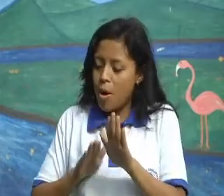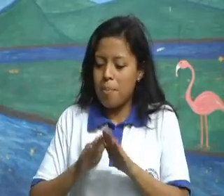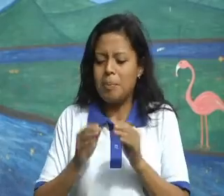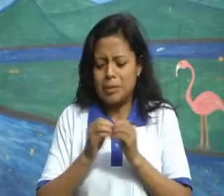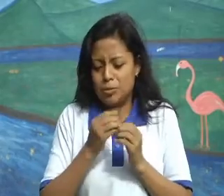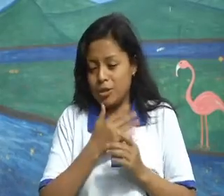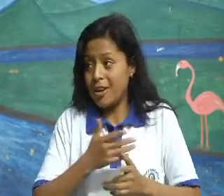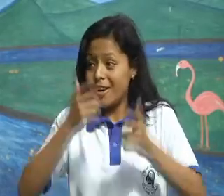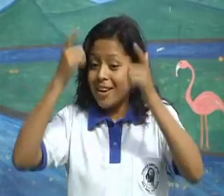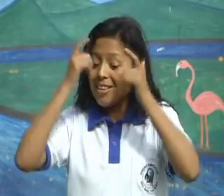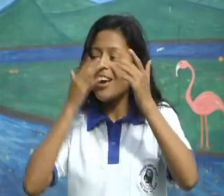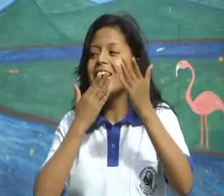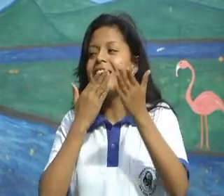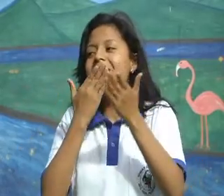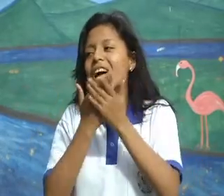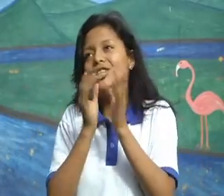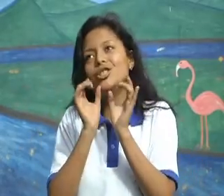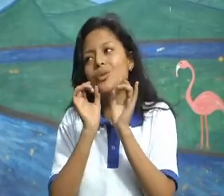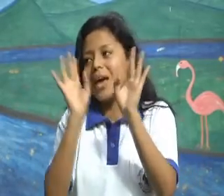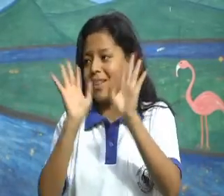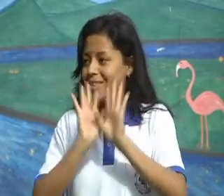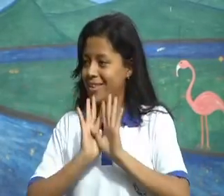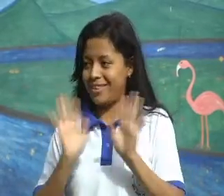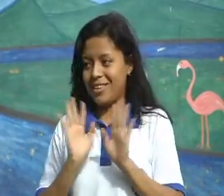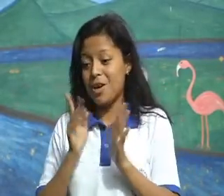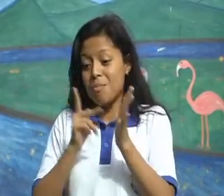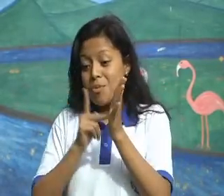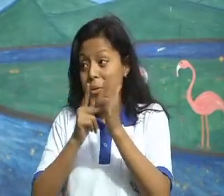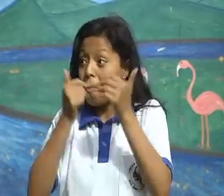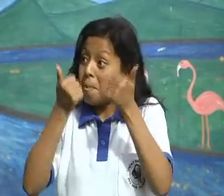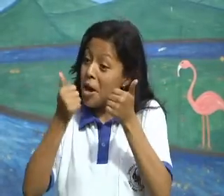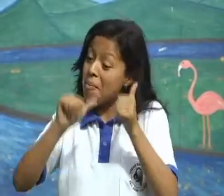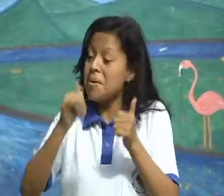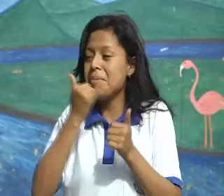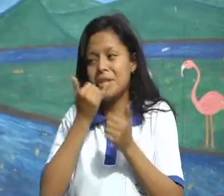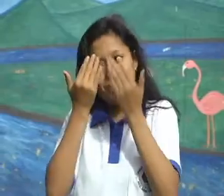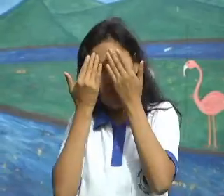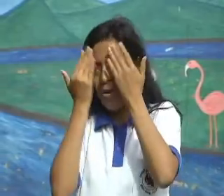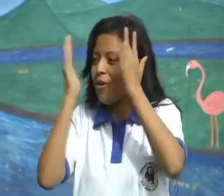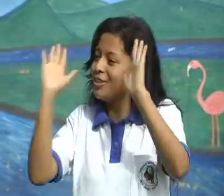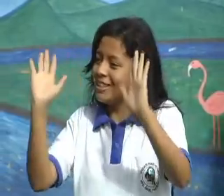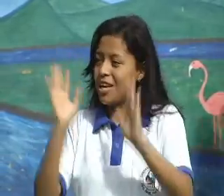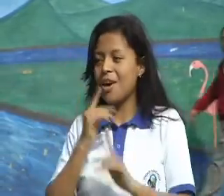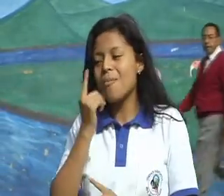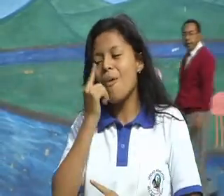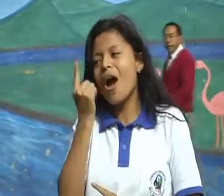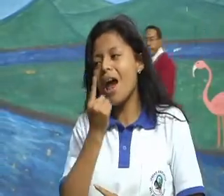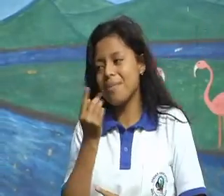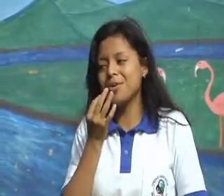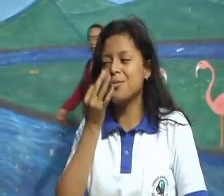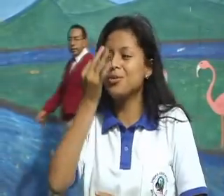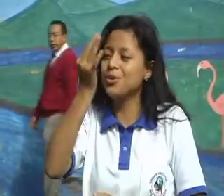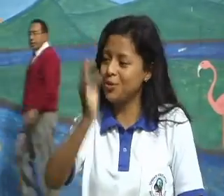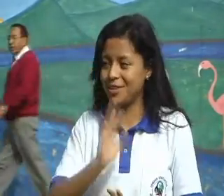importancia necesaria acá en este colegio para poder en algún momento graduar, gracias a Dios. Este proyecto sigue adelante y en un futuro